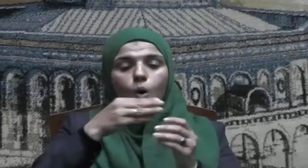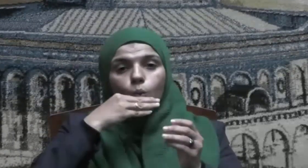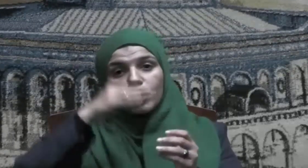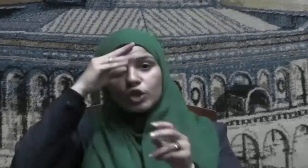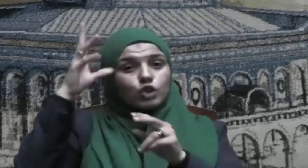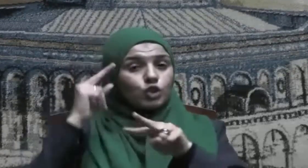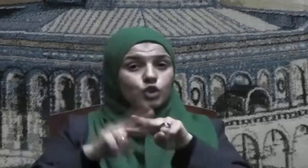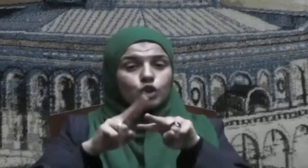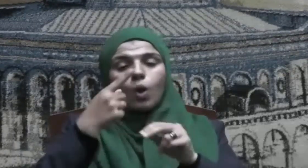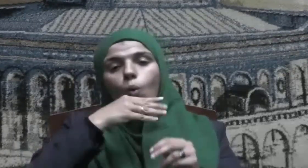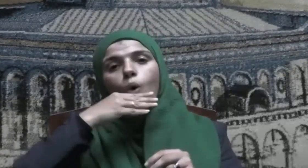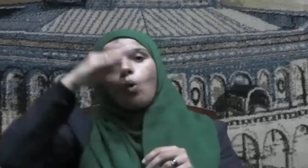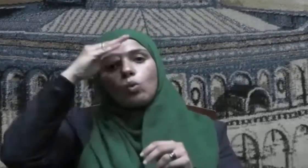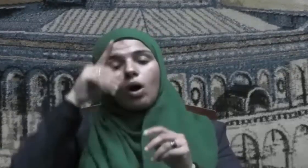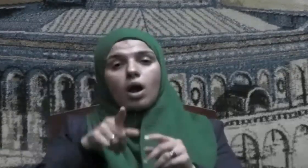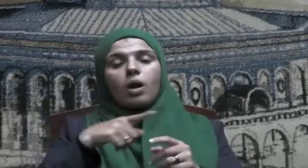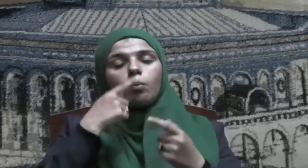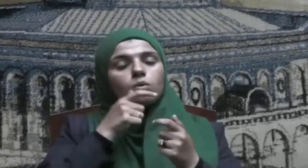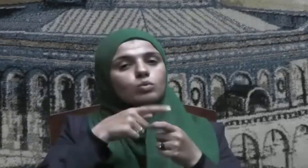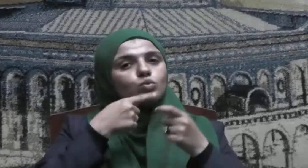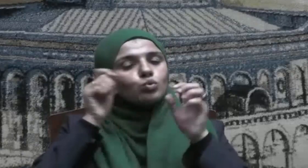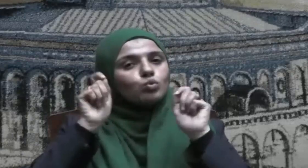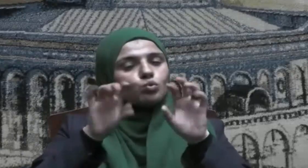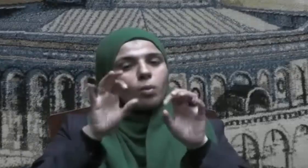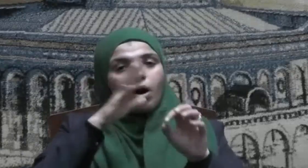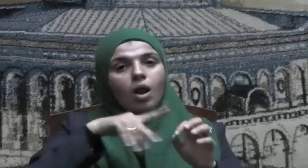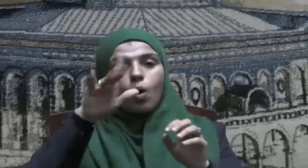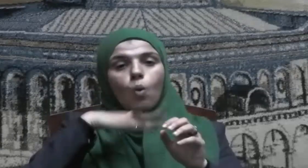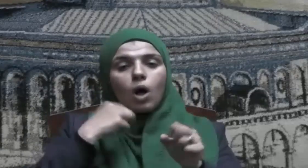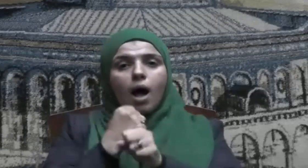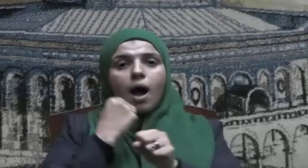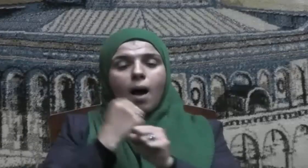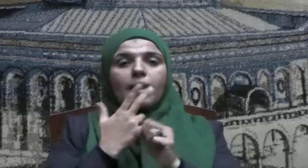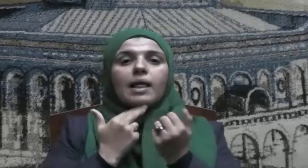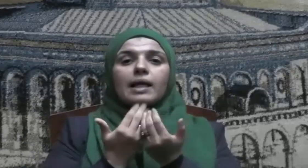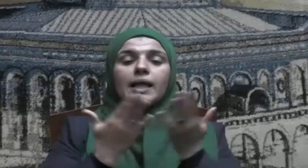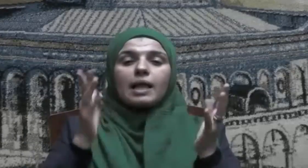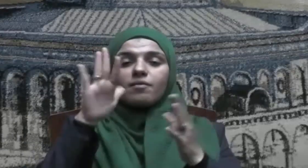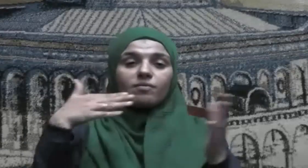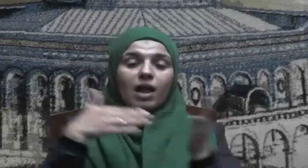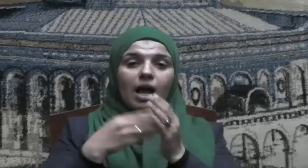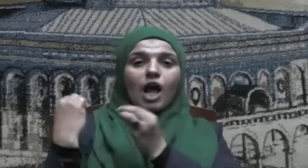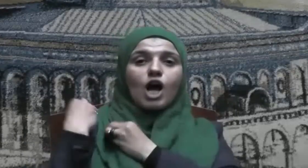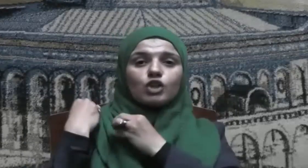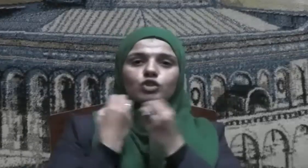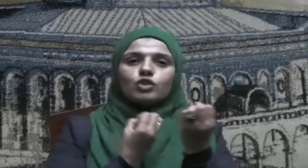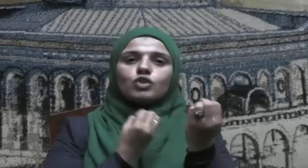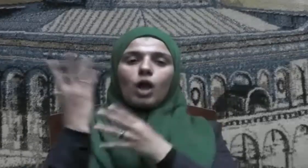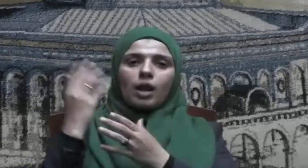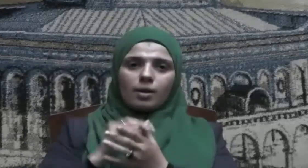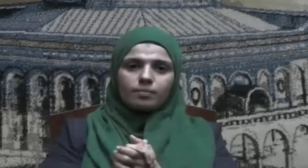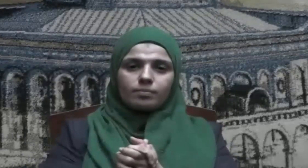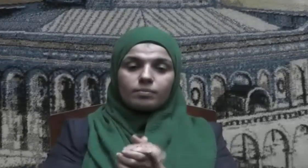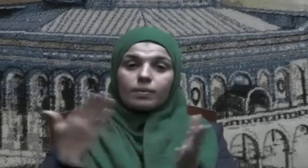فيالها من صفقة كريمة جزاء رجل ففي الحديثي أن أم